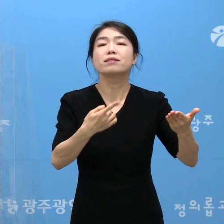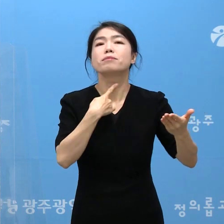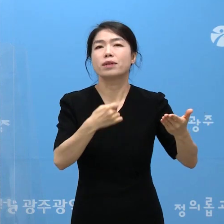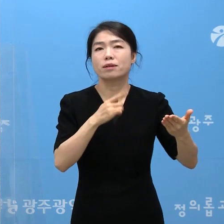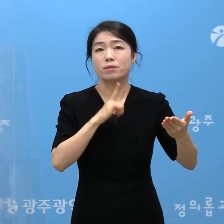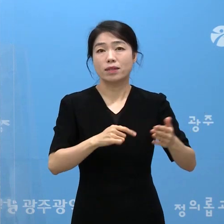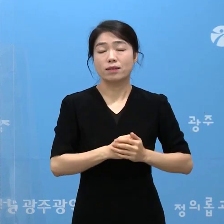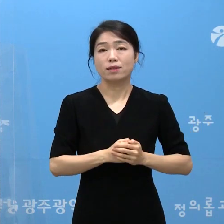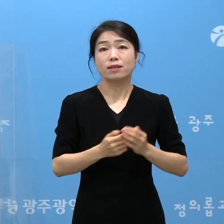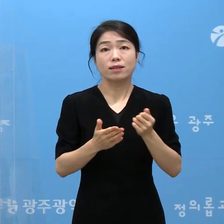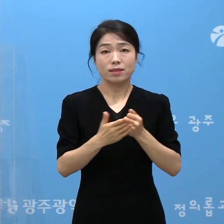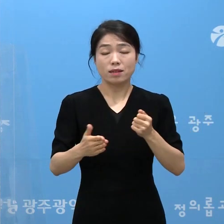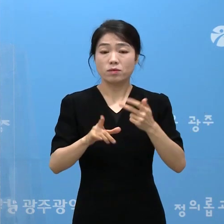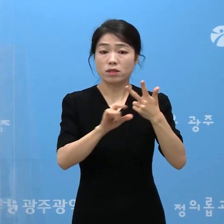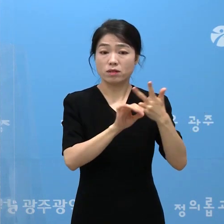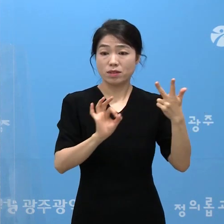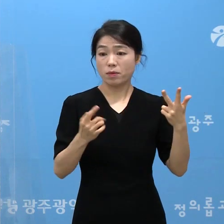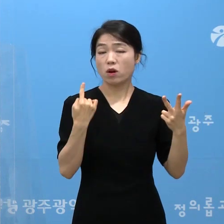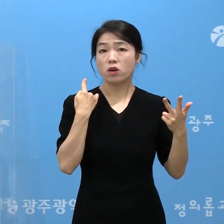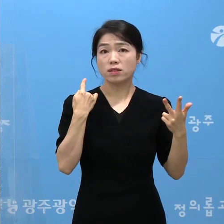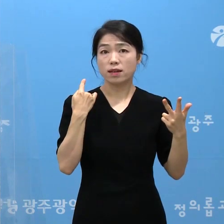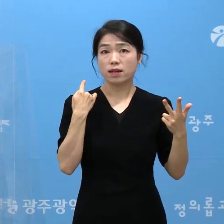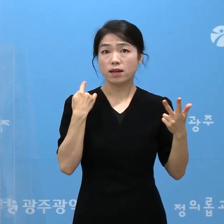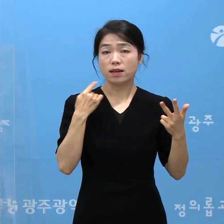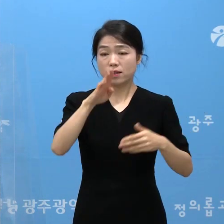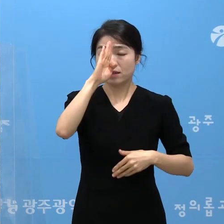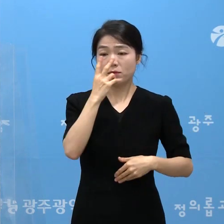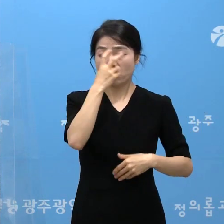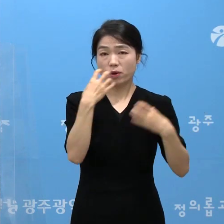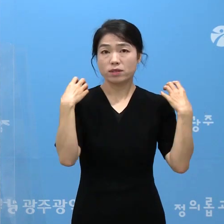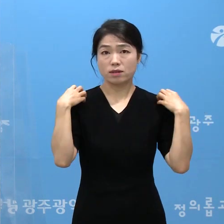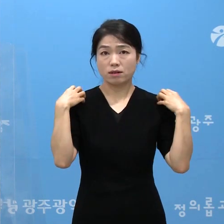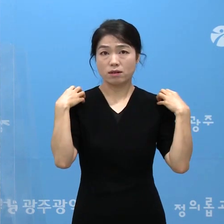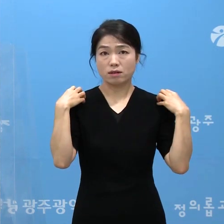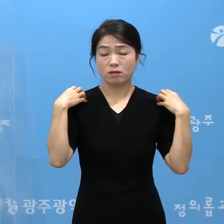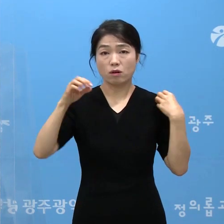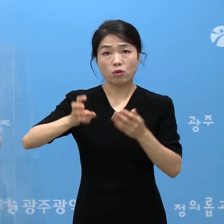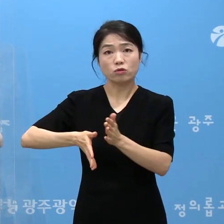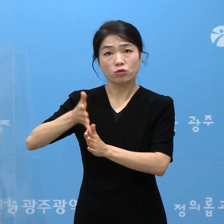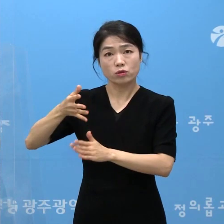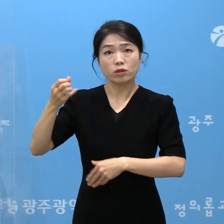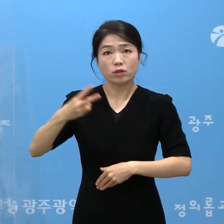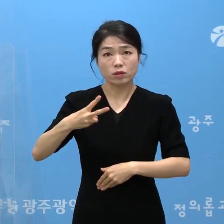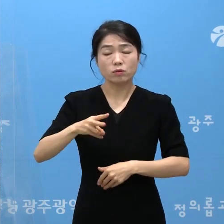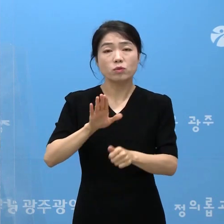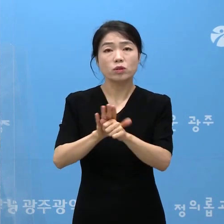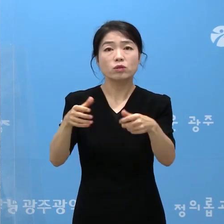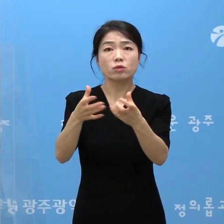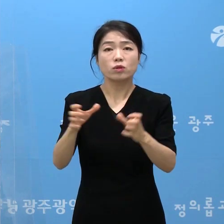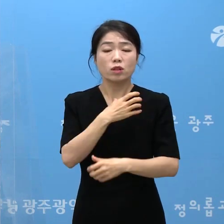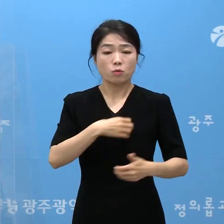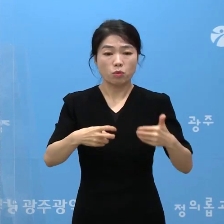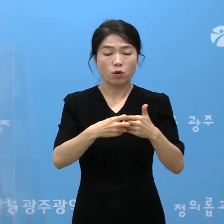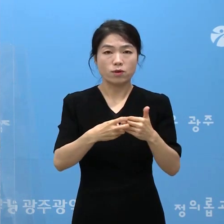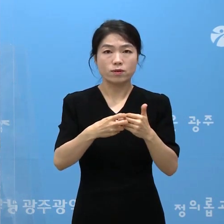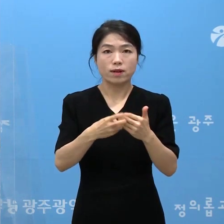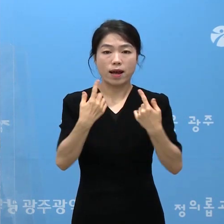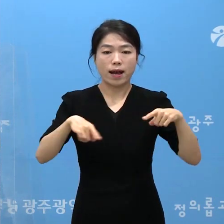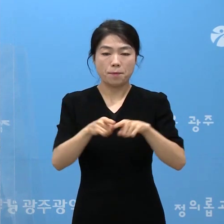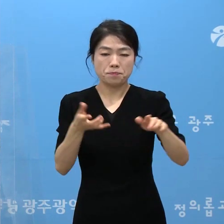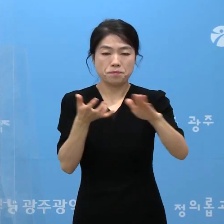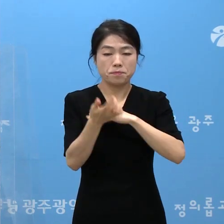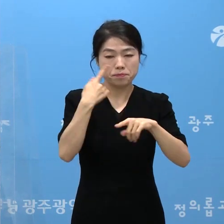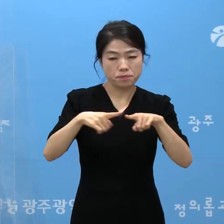이에 7월 10일 어제 질병관리청과 우리시 그리고 지원단 보건소 합동 현장